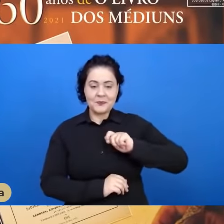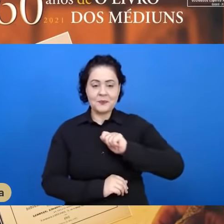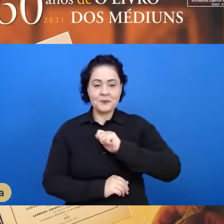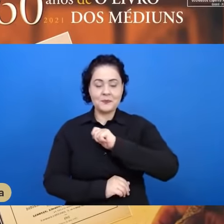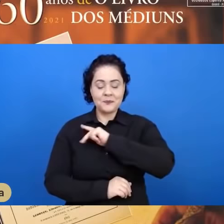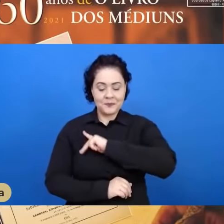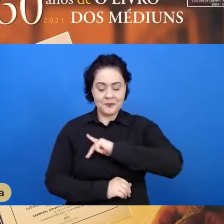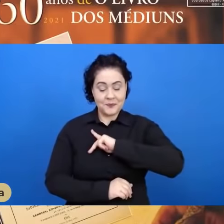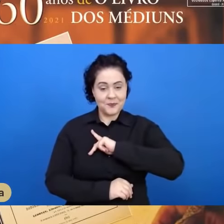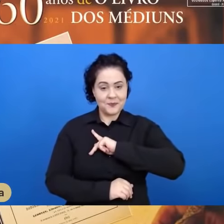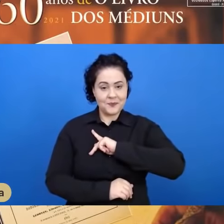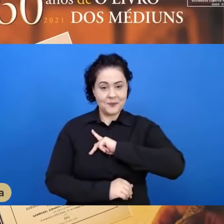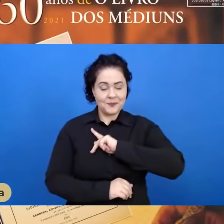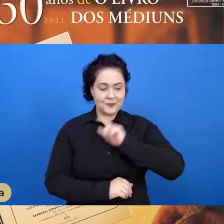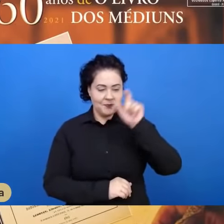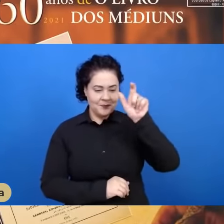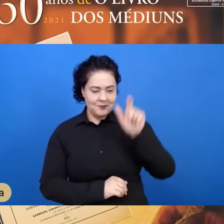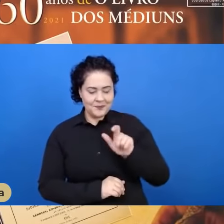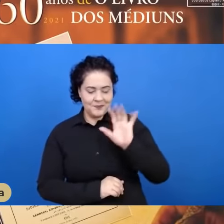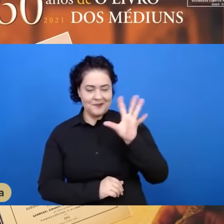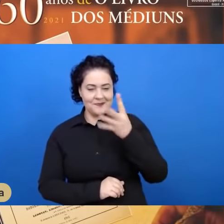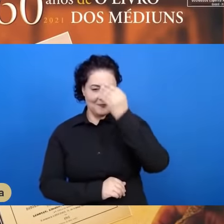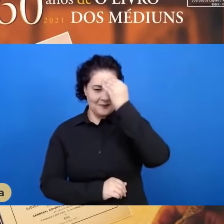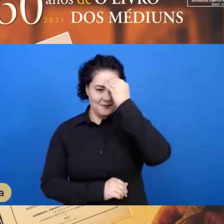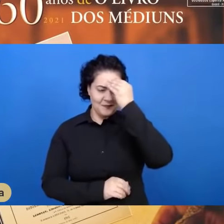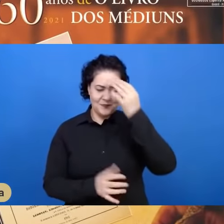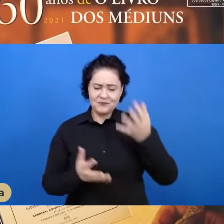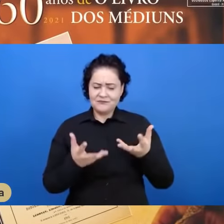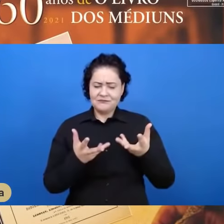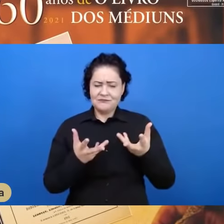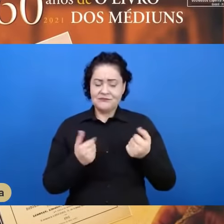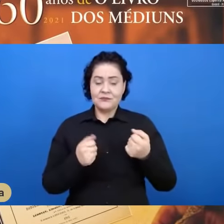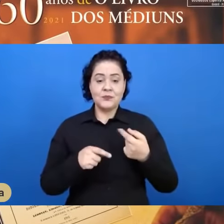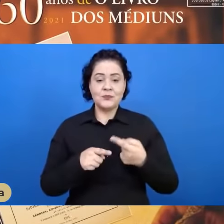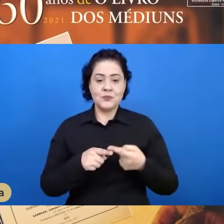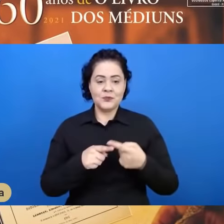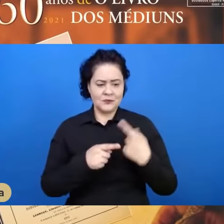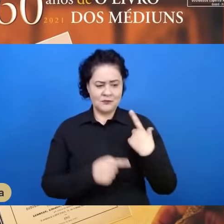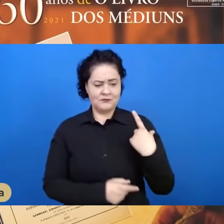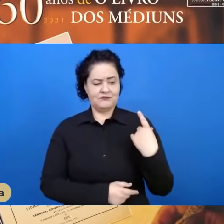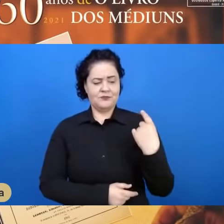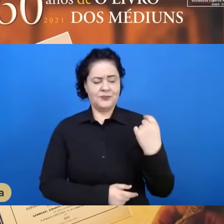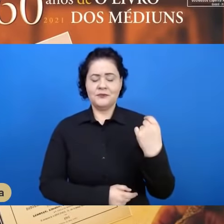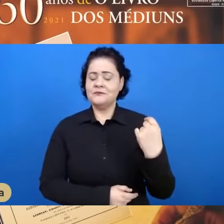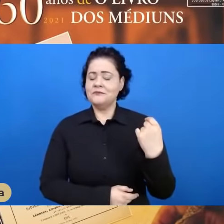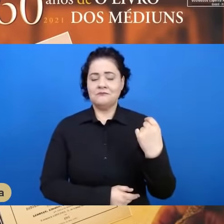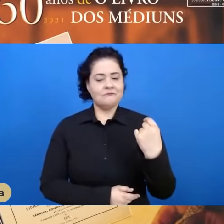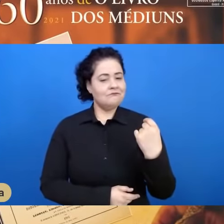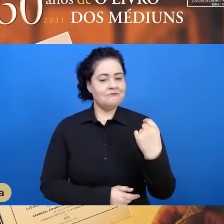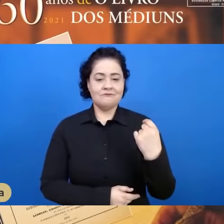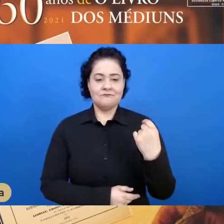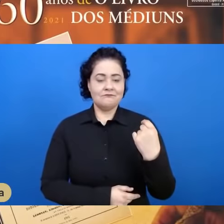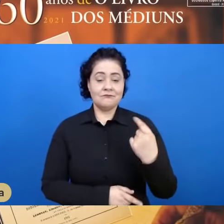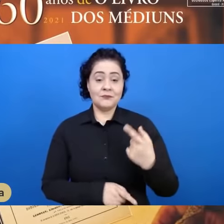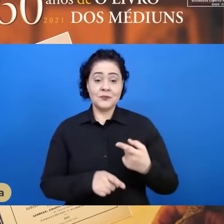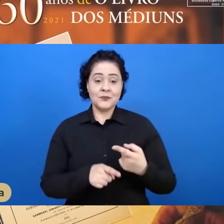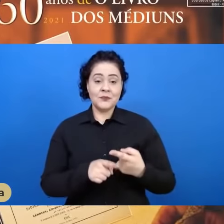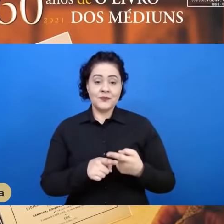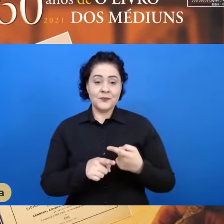esse médium inesquecível. Não porque foi privilegiado, não porque tenha sido